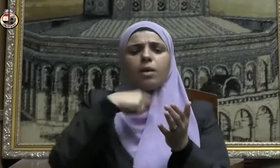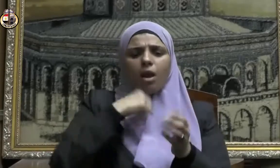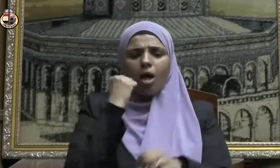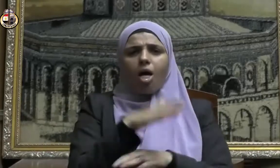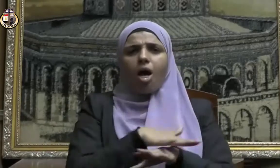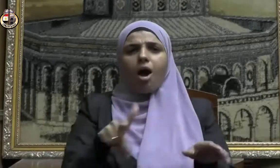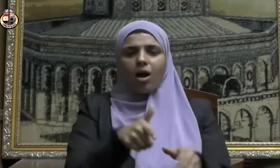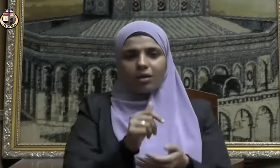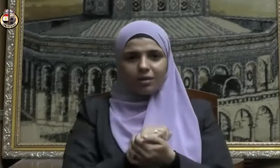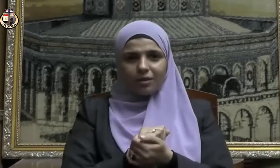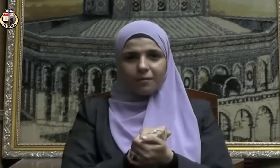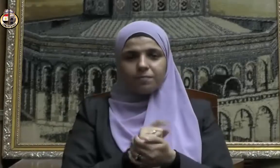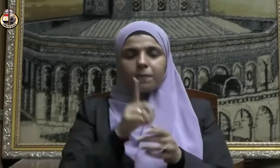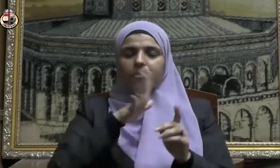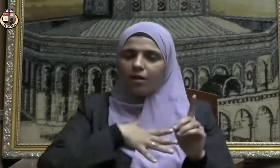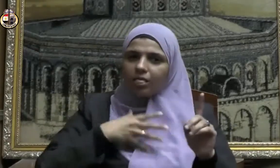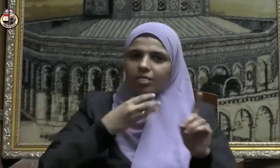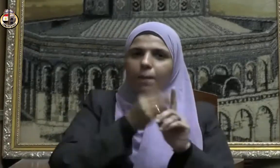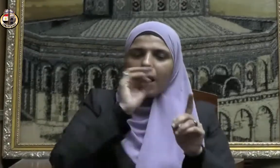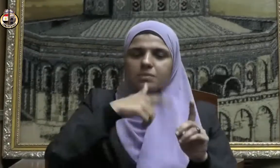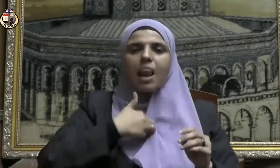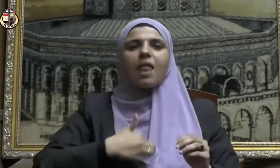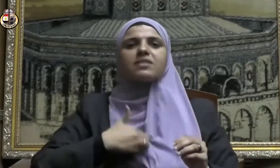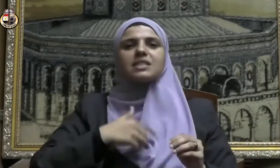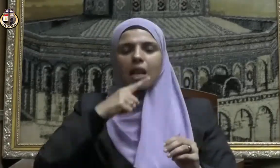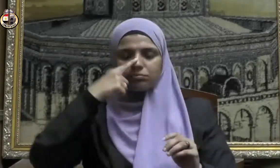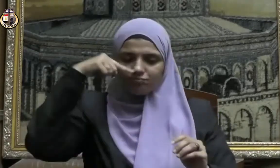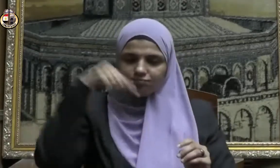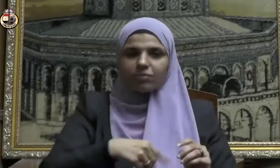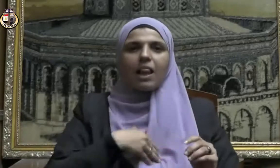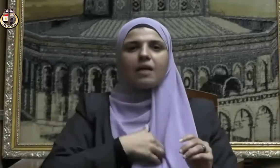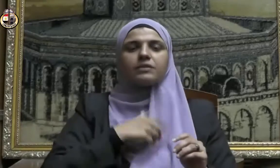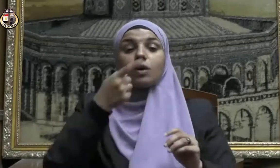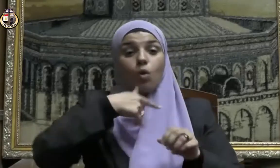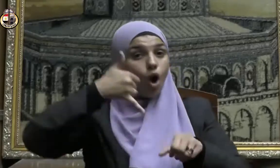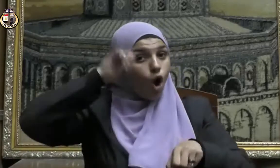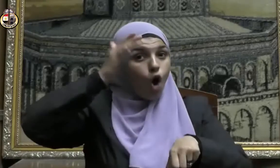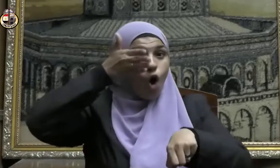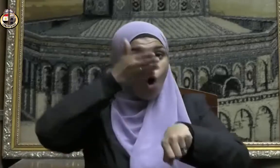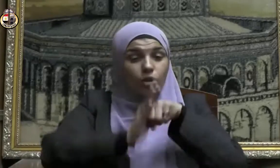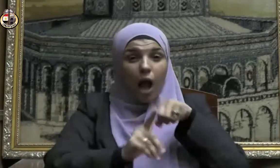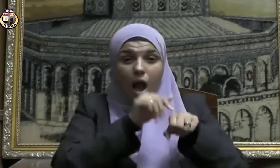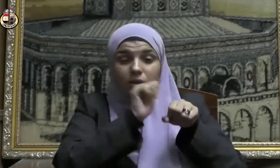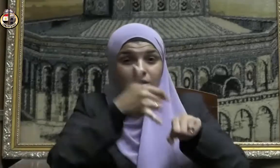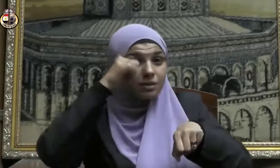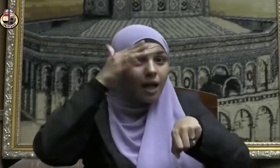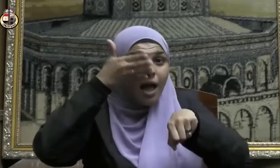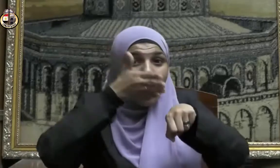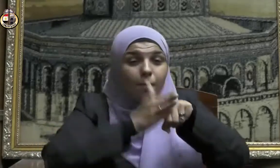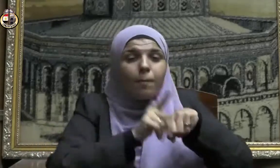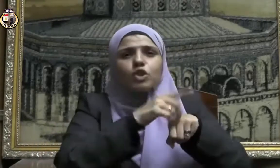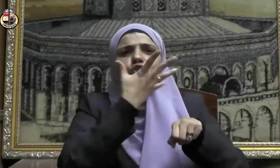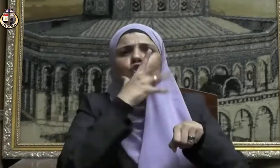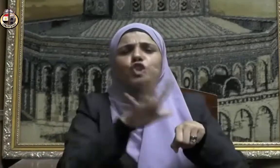الأرض فطيبوا بها نفسا والأضحية صورة من صور